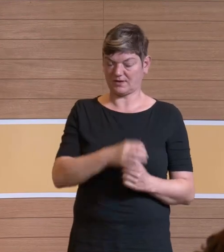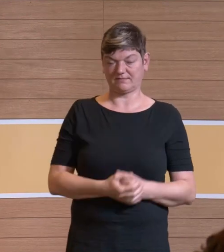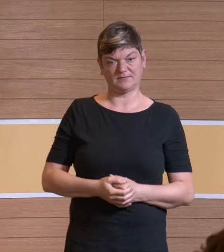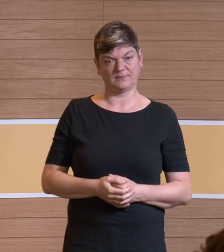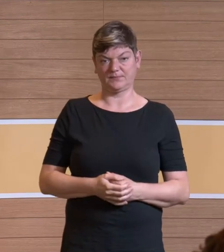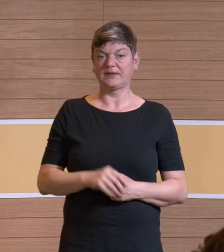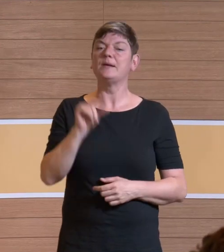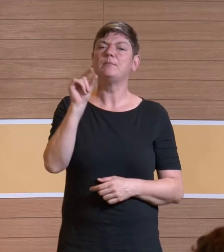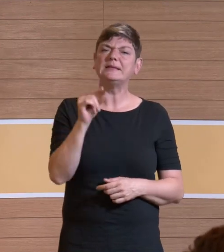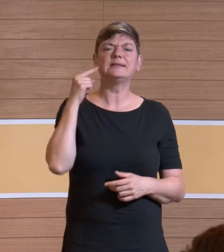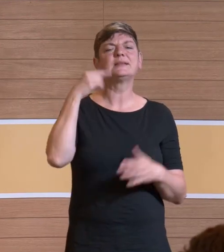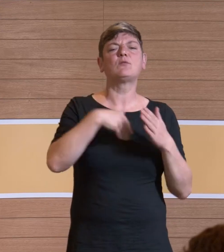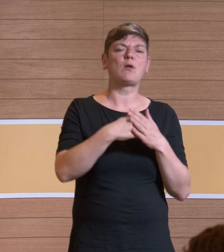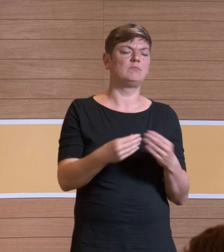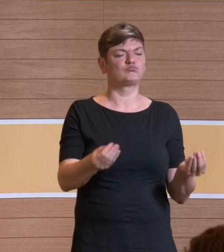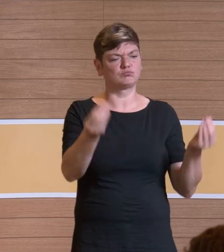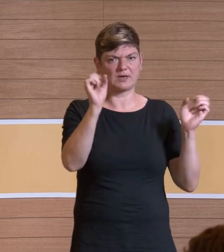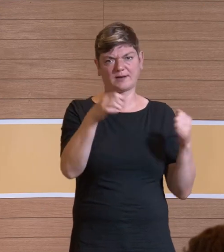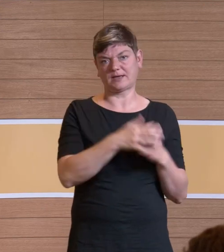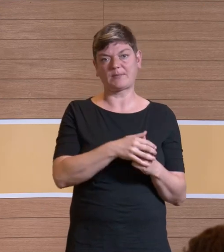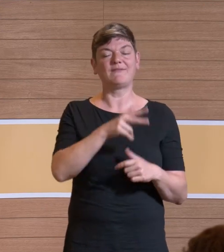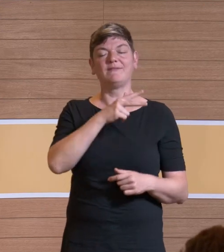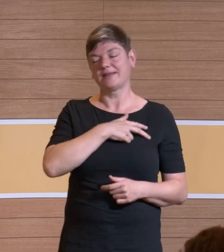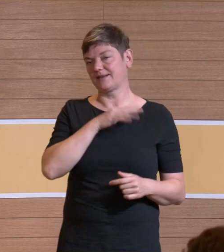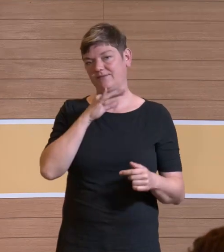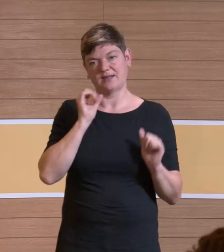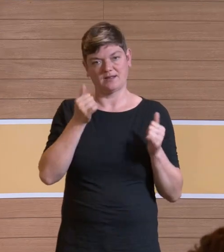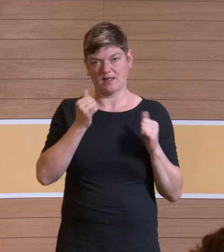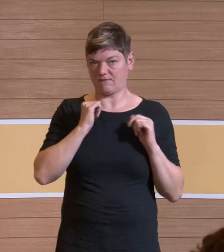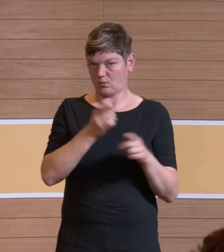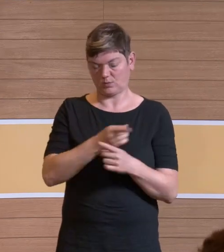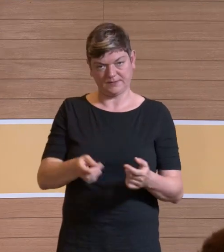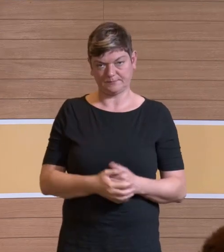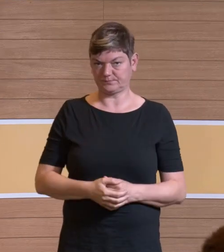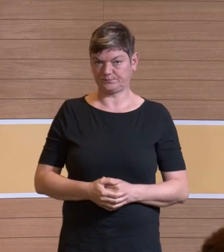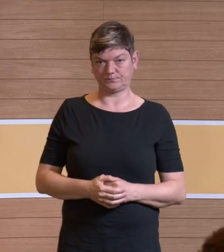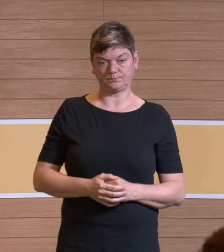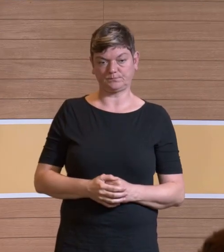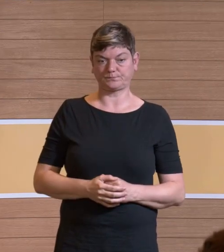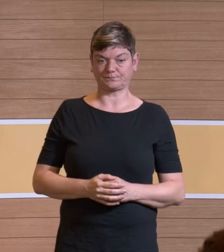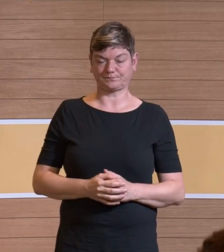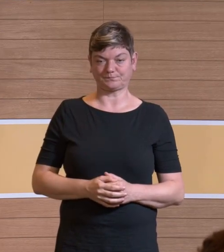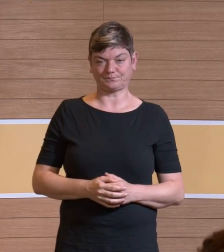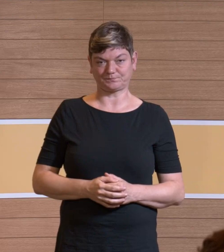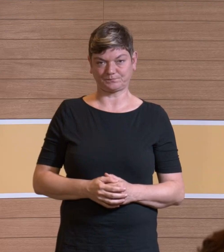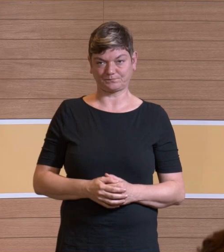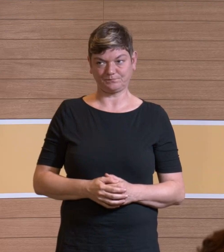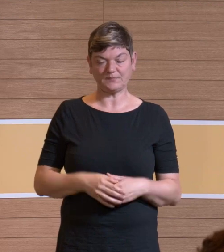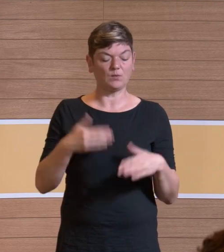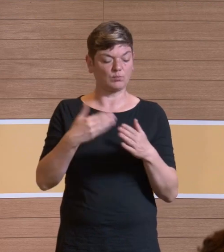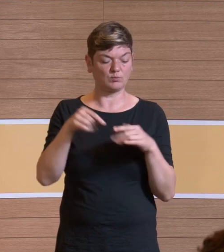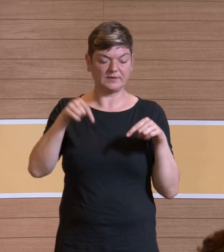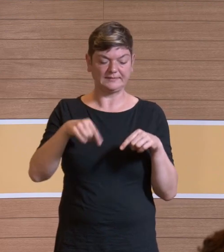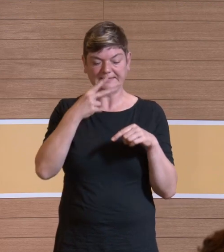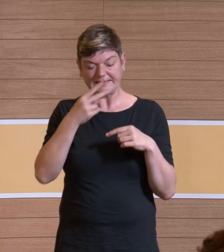also es macht vielleicht ein bisschen Sinn, aber es hilft nicht richtig wirklich. Man kann sich ja über Gedanken machen, wie hier unten links aufgeführt, die